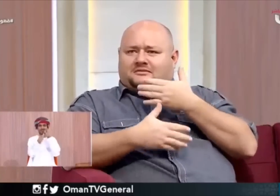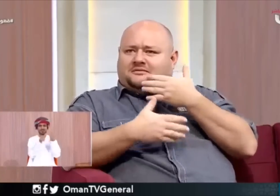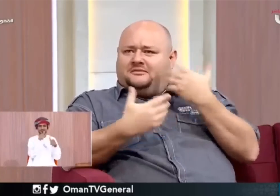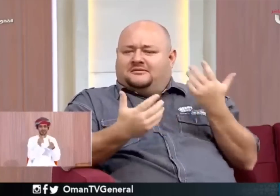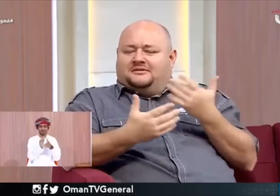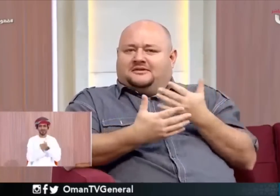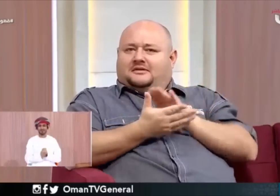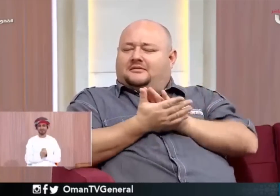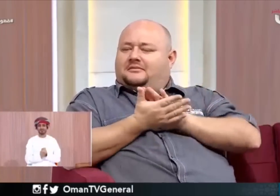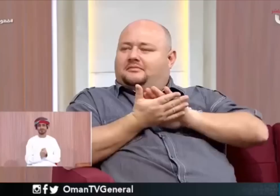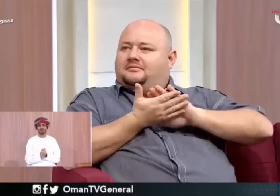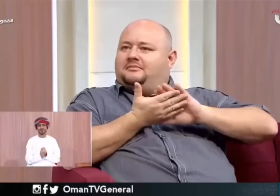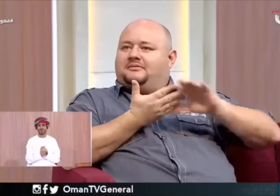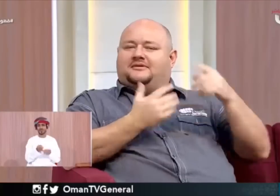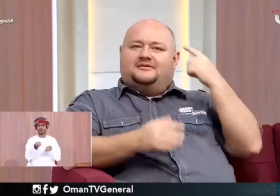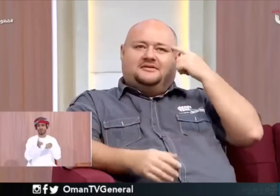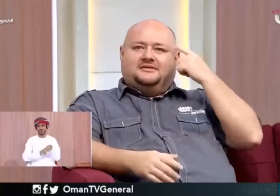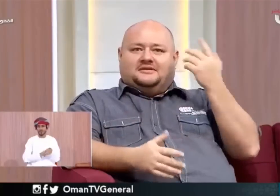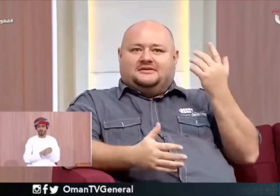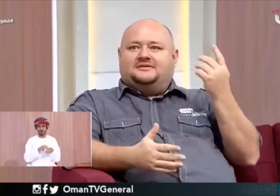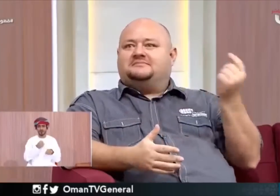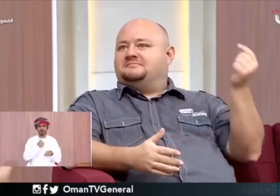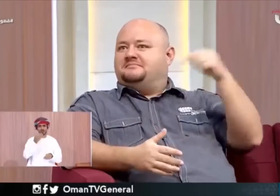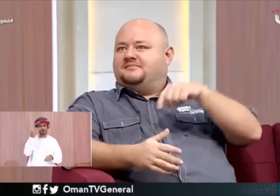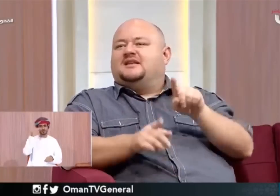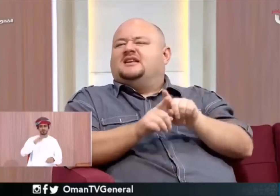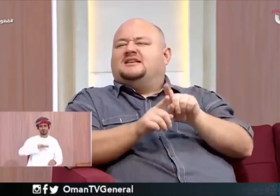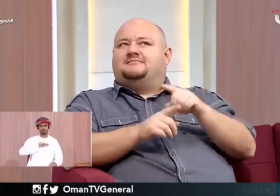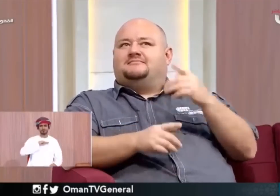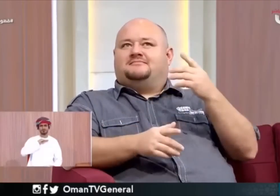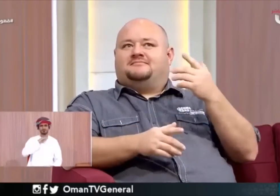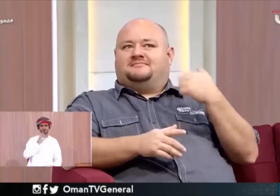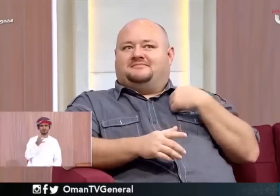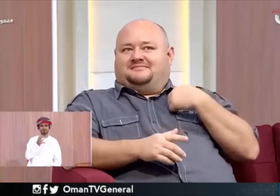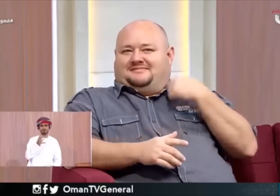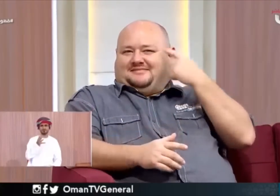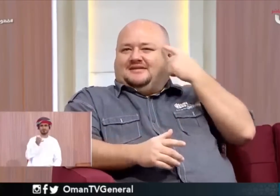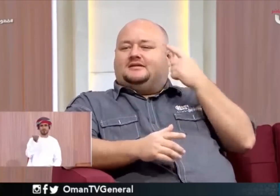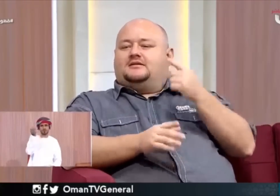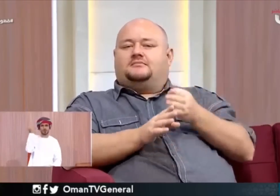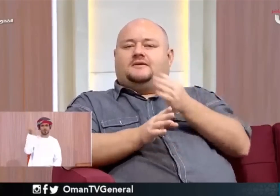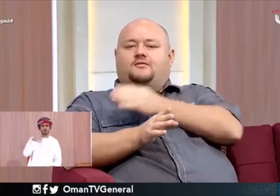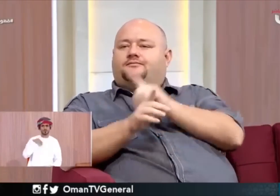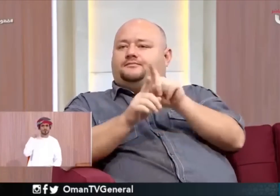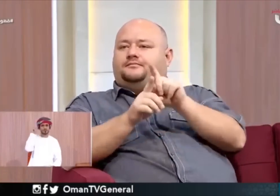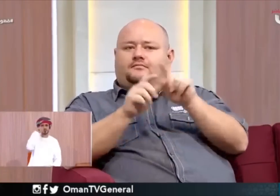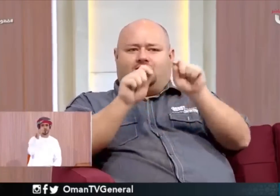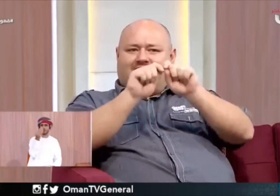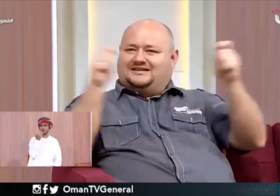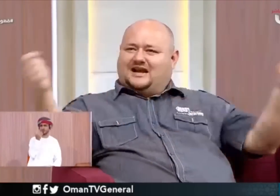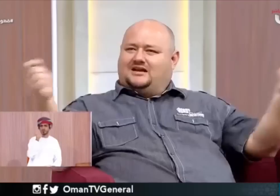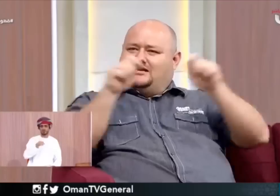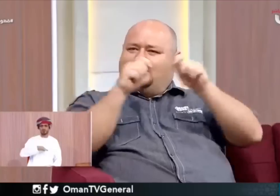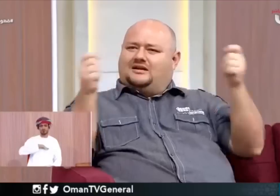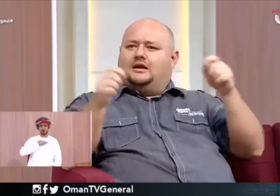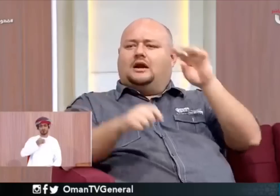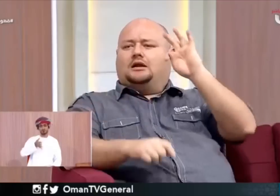وطبعا أنا كان عمري ما زورت دولة عمان أبدا ولكن بدأت